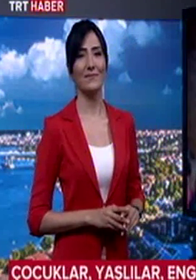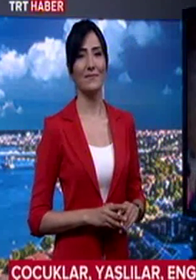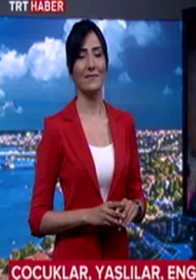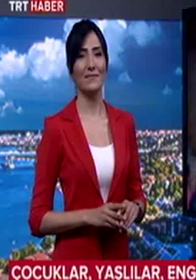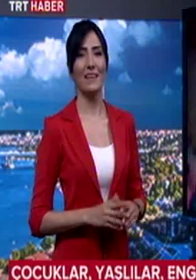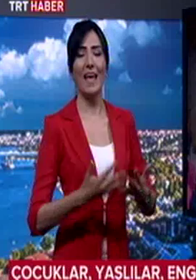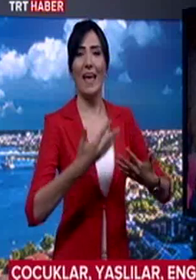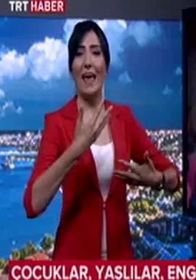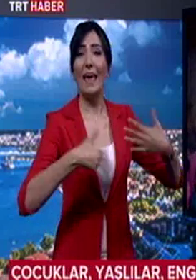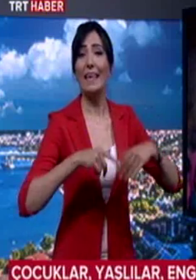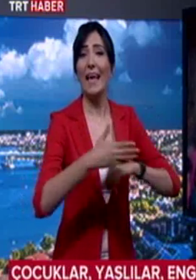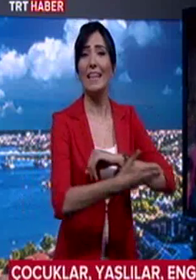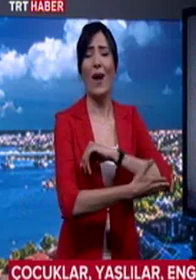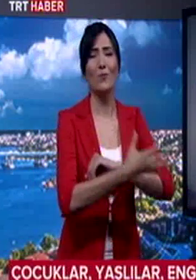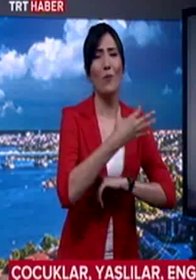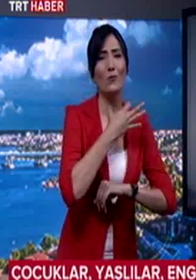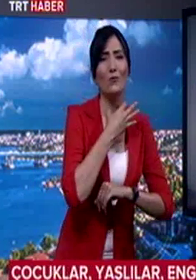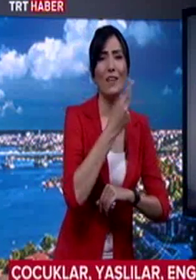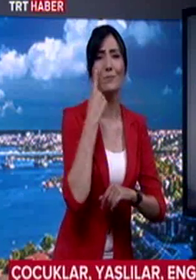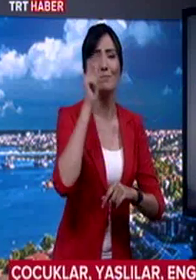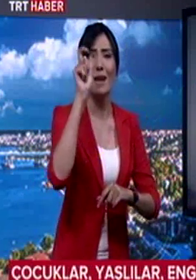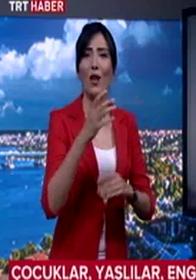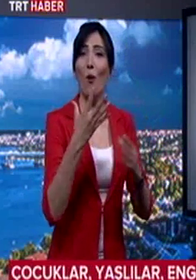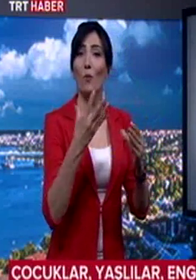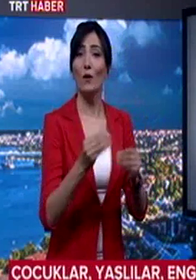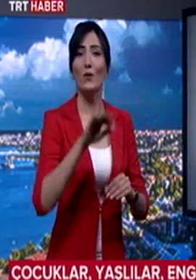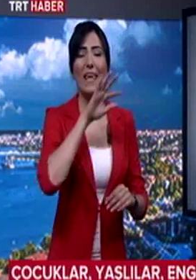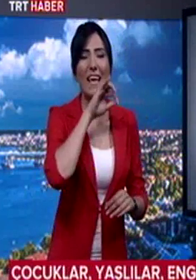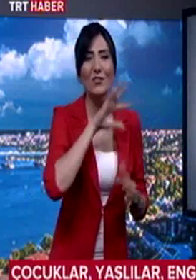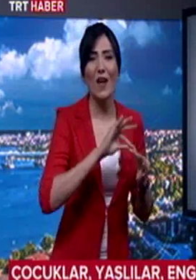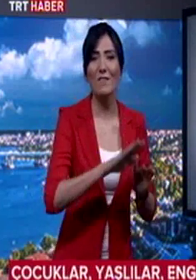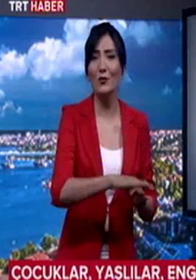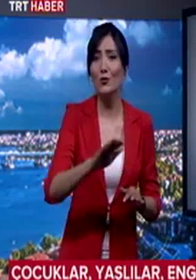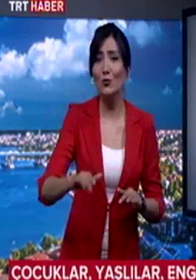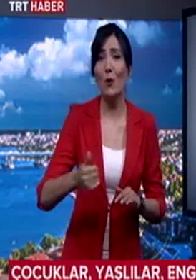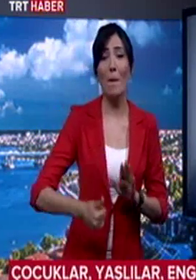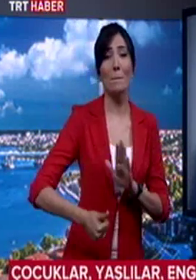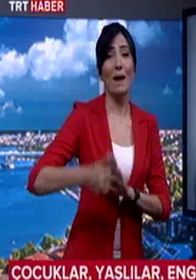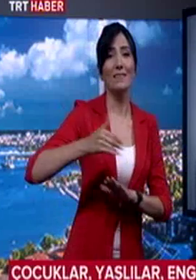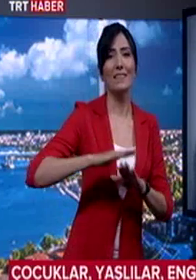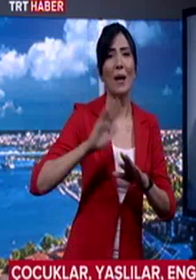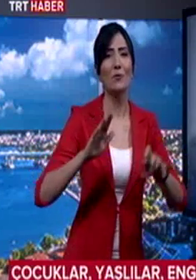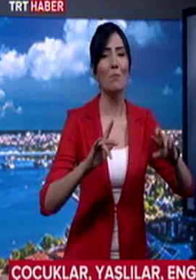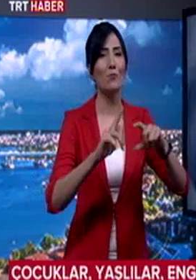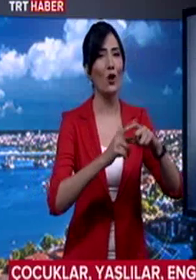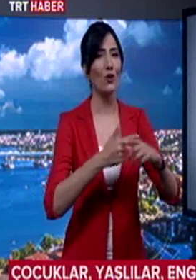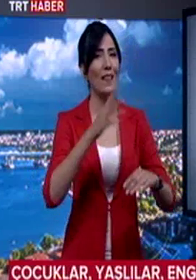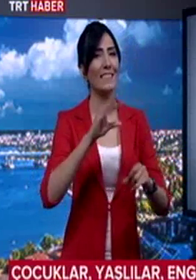Engelli, yardıma muhtaç bireyler başta olmak üzere yaşlılar ve çocuklar bakanlığın uyguladığı projeler sayesinde daha